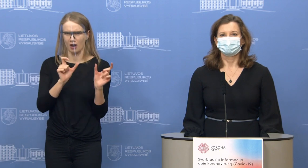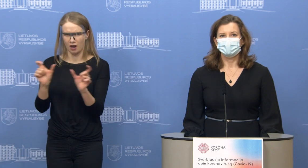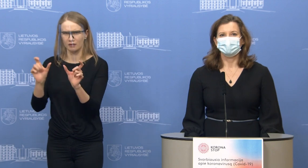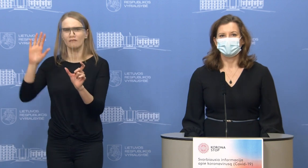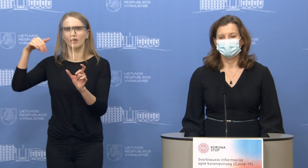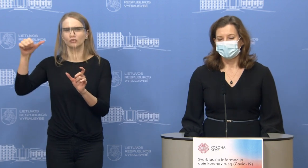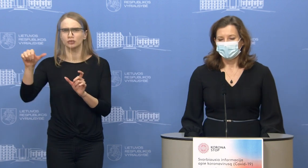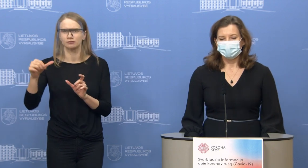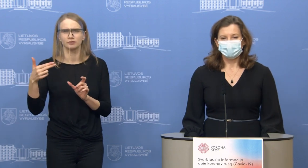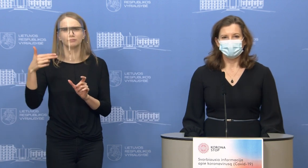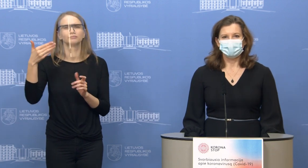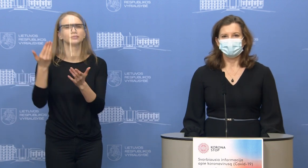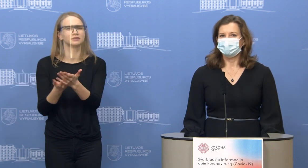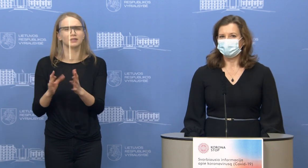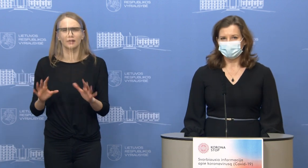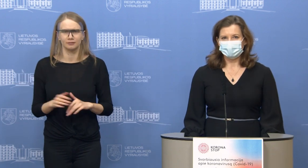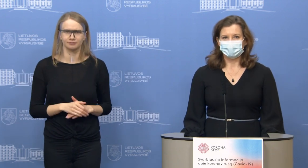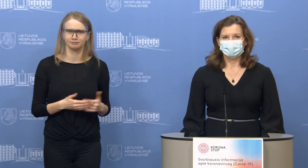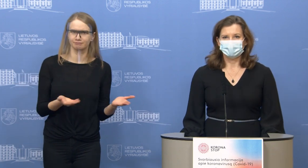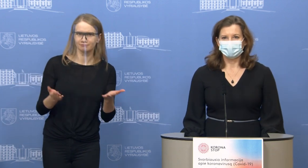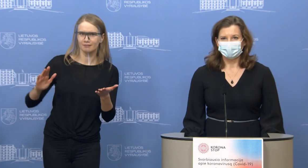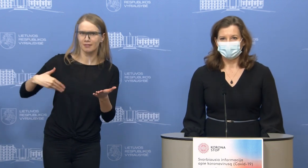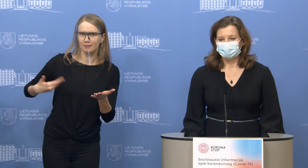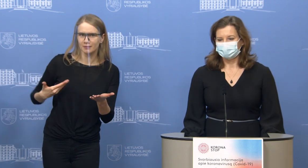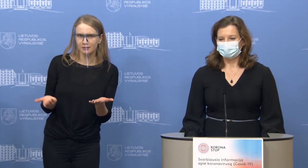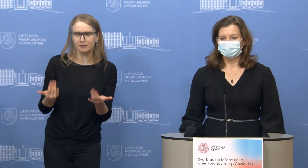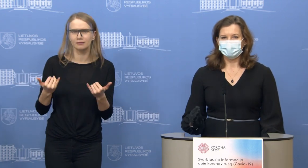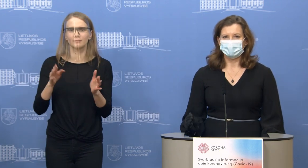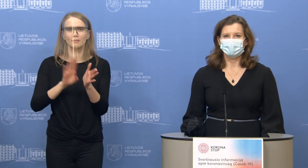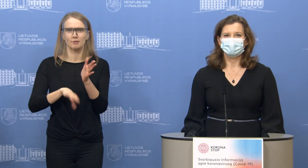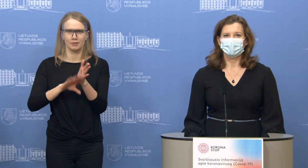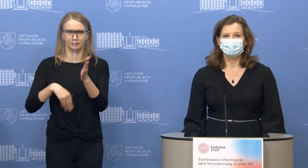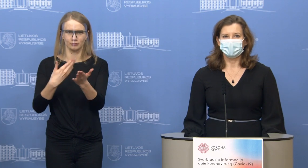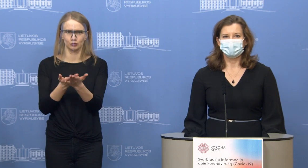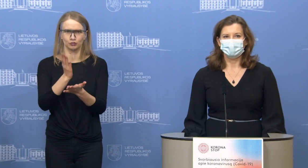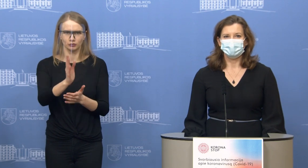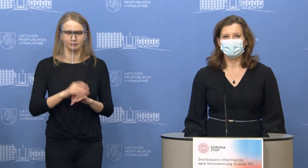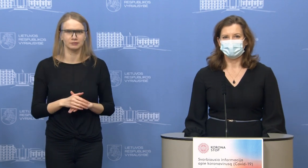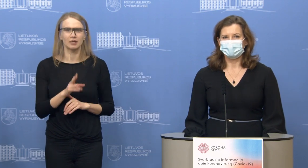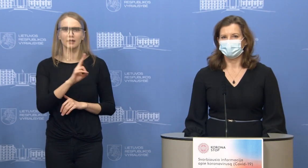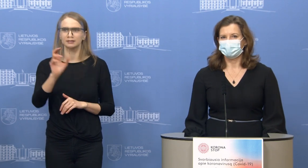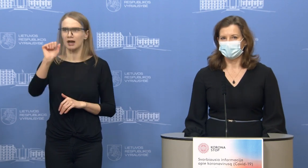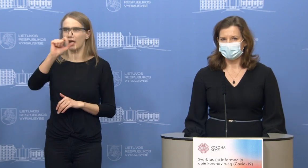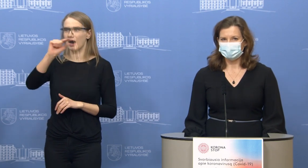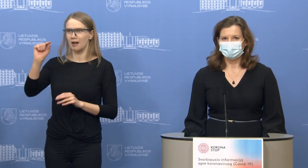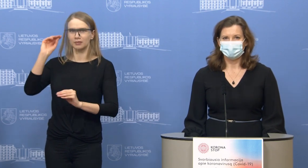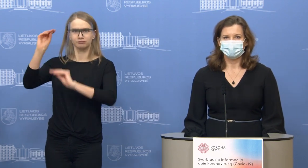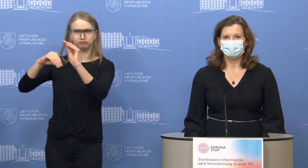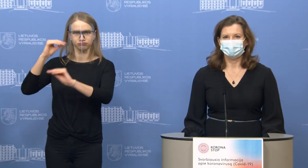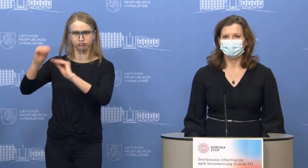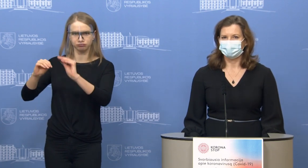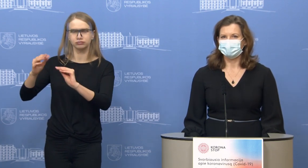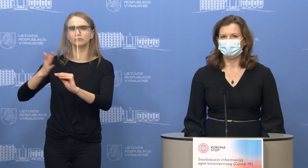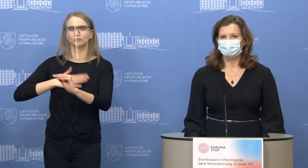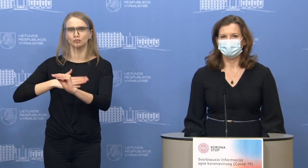Sveiki. Tai labai paprastai. Mums įkūrėjai netgi demonstravo savo aplikaciją, kuri